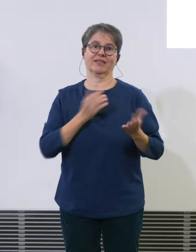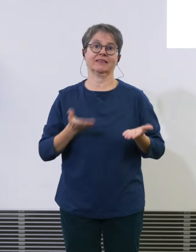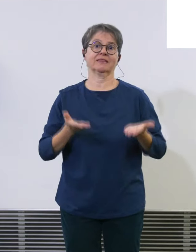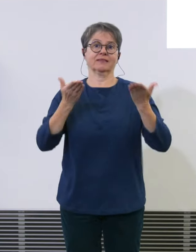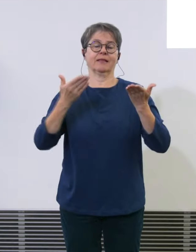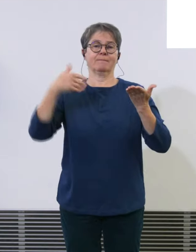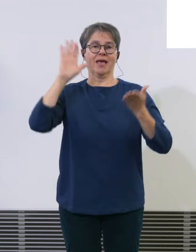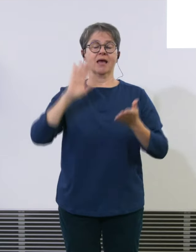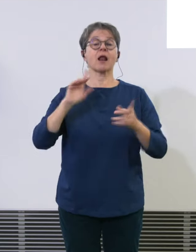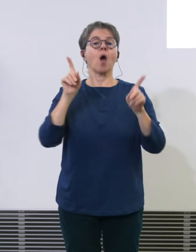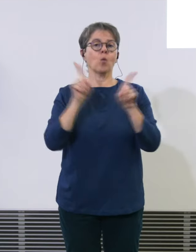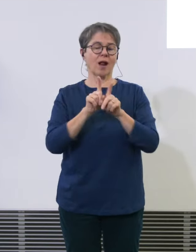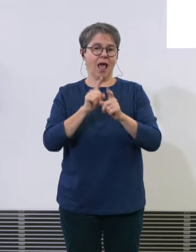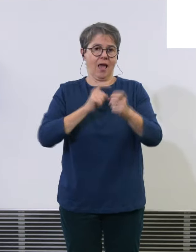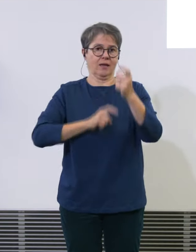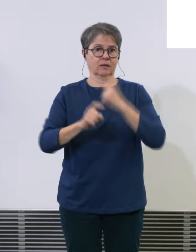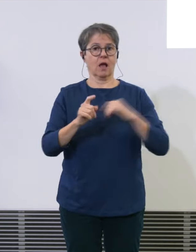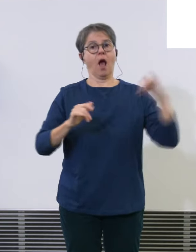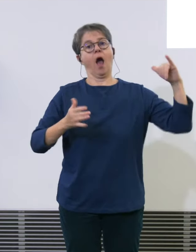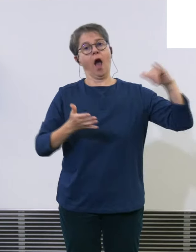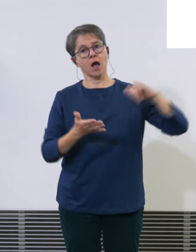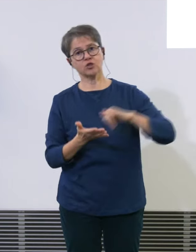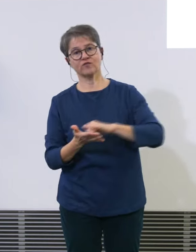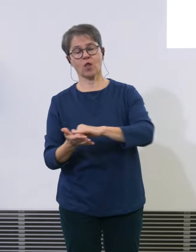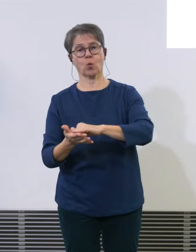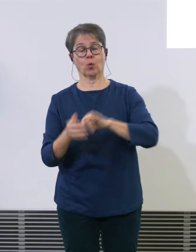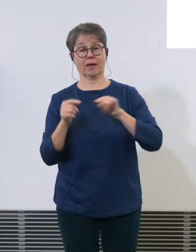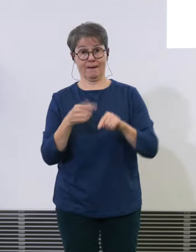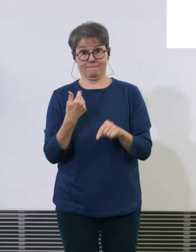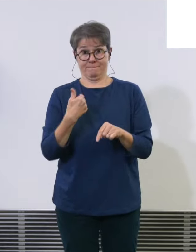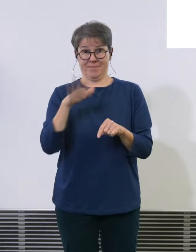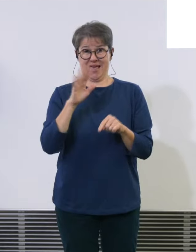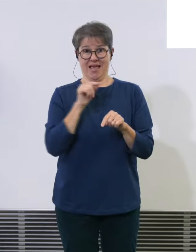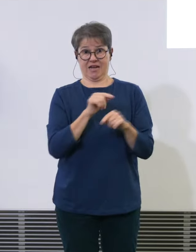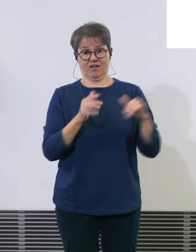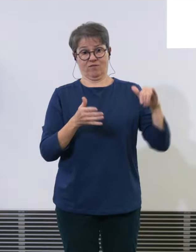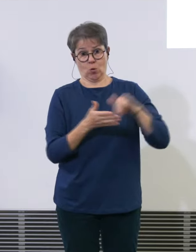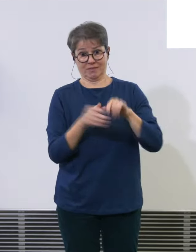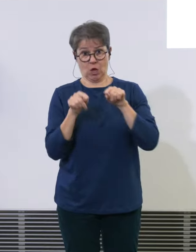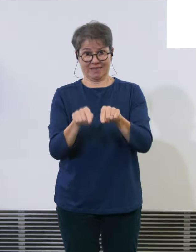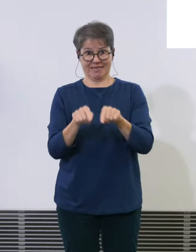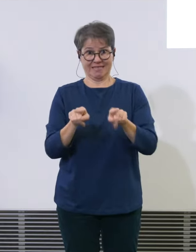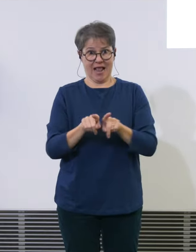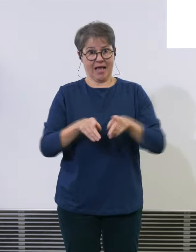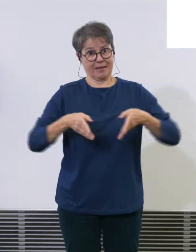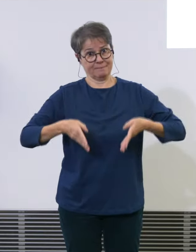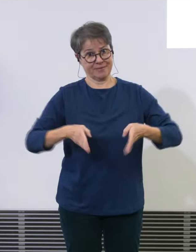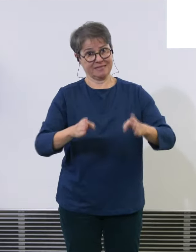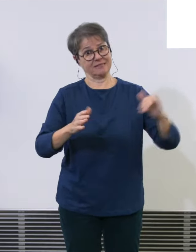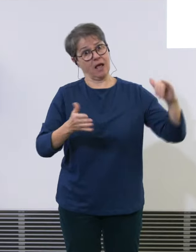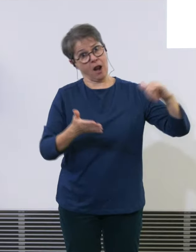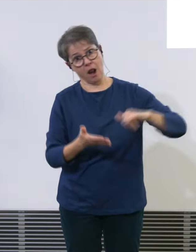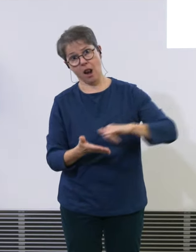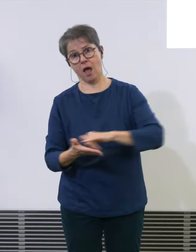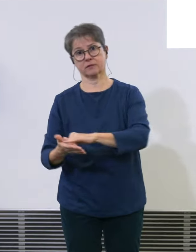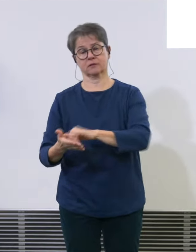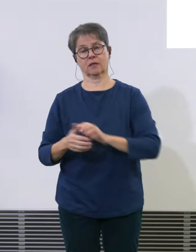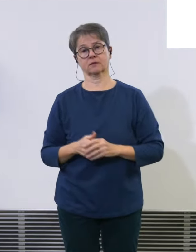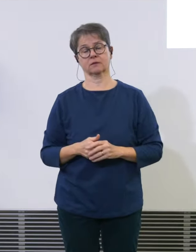Abflüge, weil bei Abflüge können mehr Flugzeuge auch auf der Piste landen. Und da sehen wir auf unserer Seite von